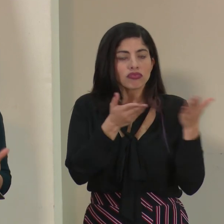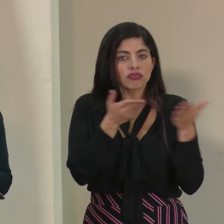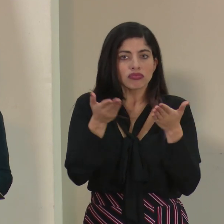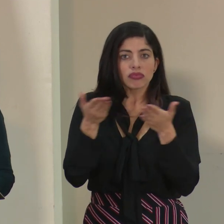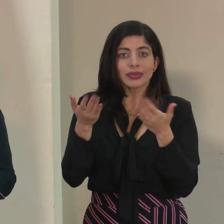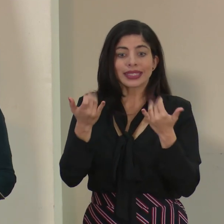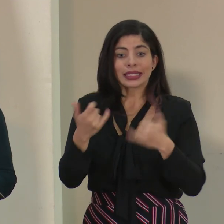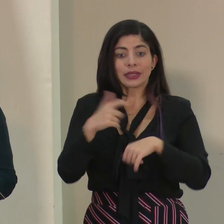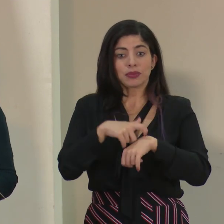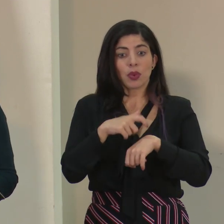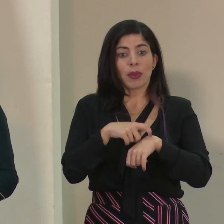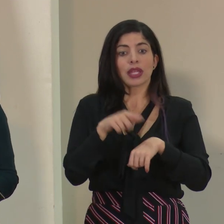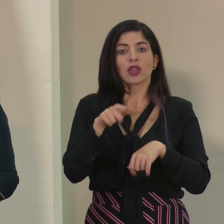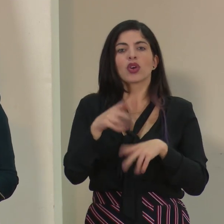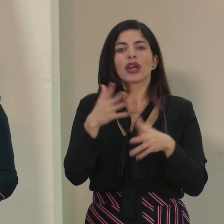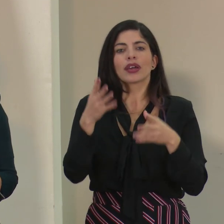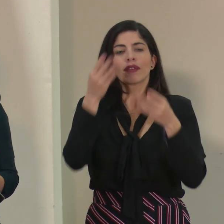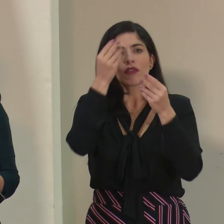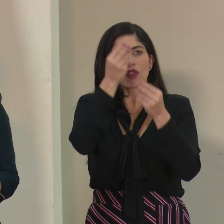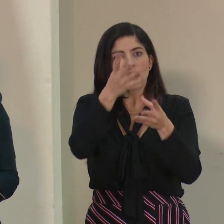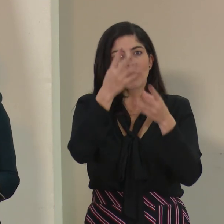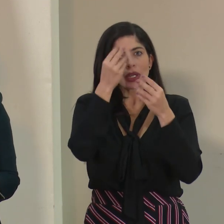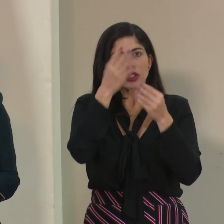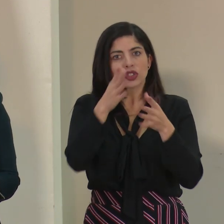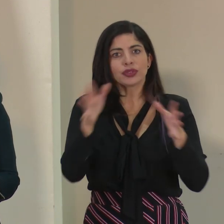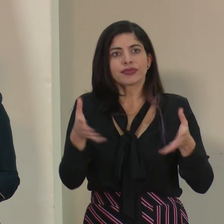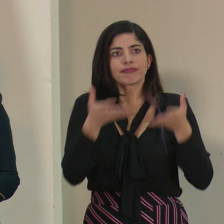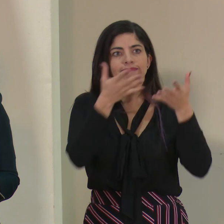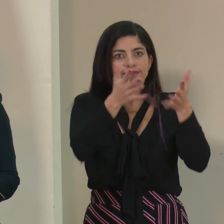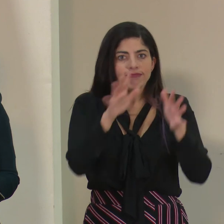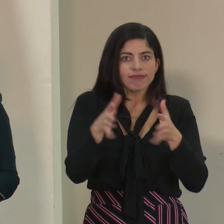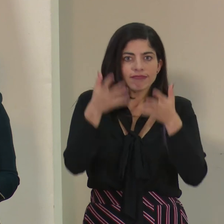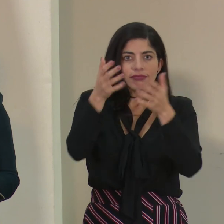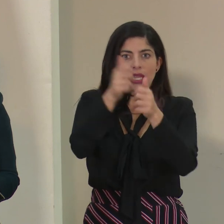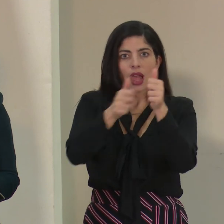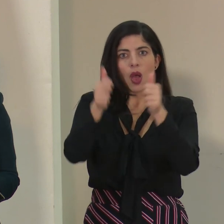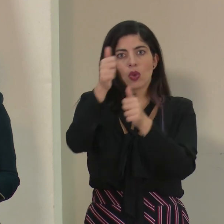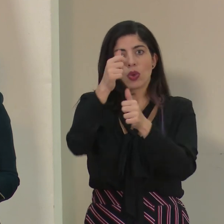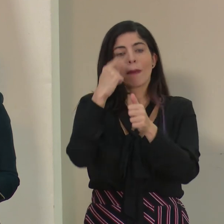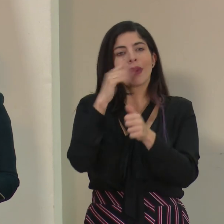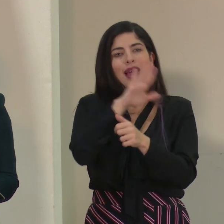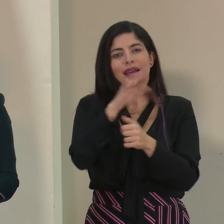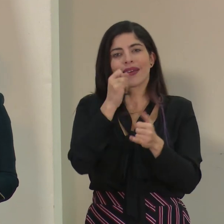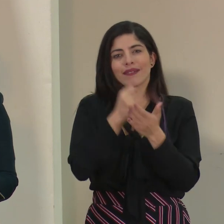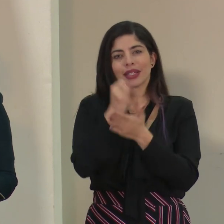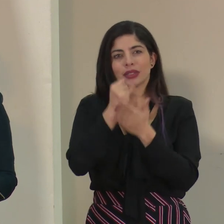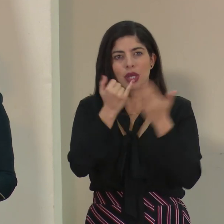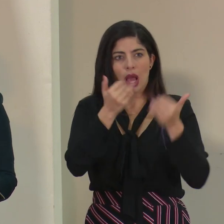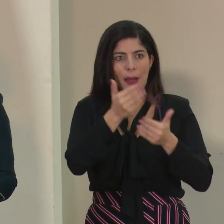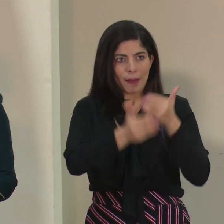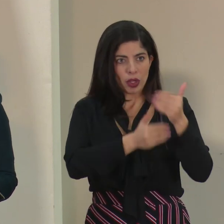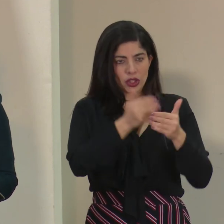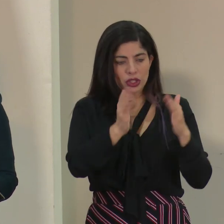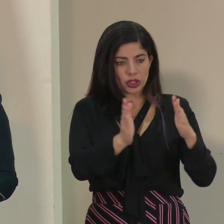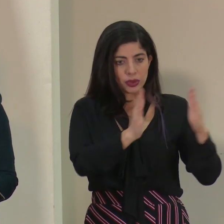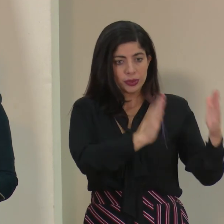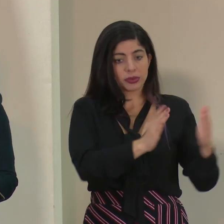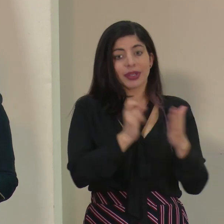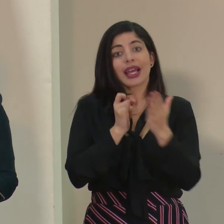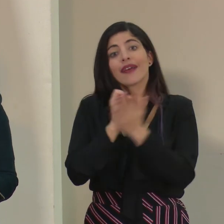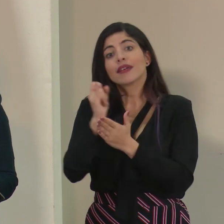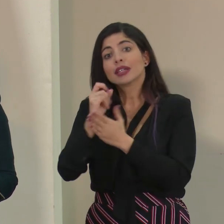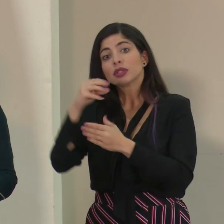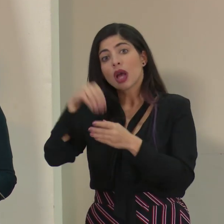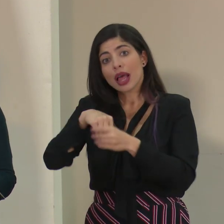recopilando información y entregándola a las autoridades para las investigaciones que corresponden. En cuanto a la investigación